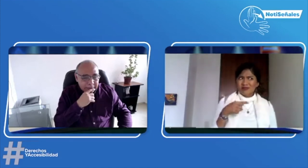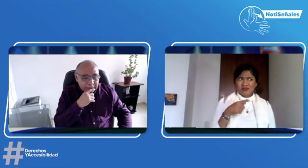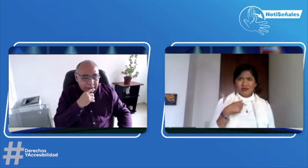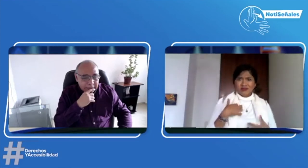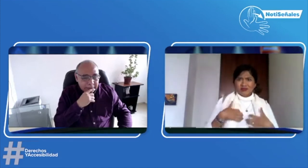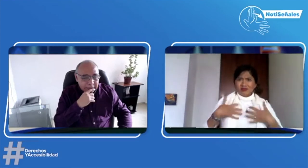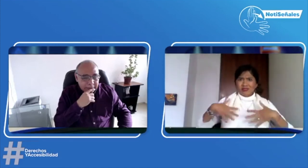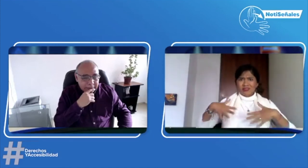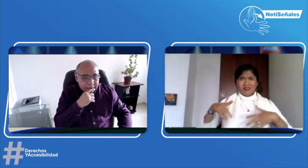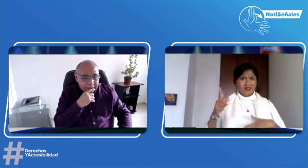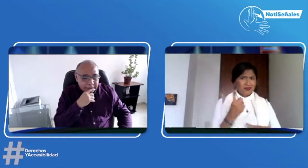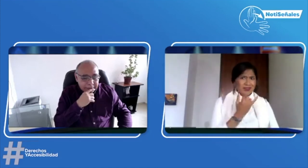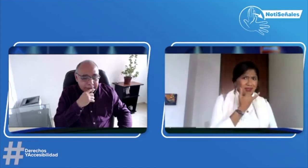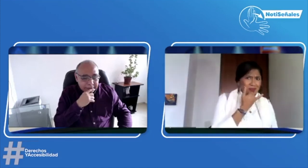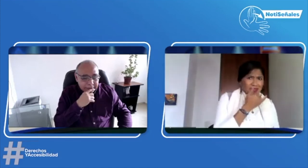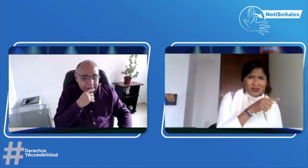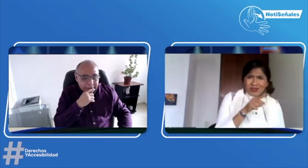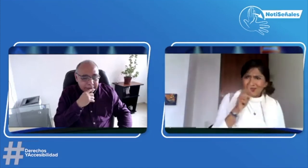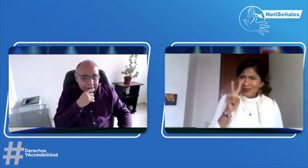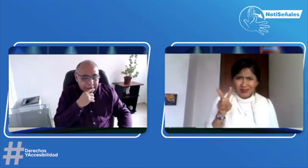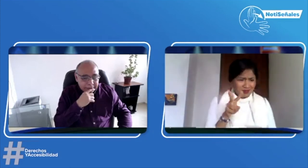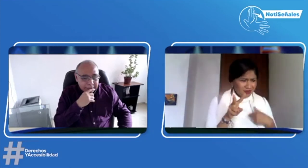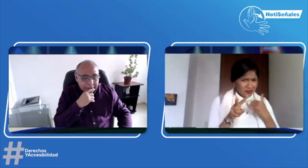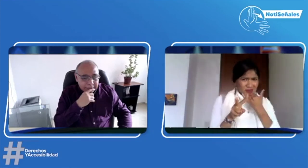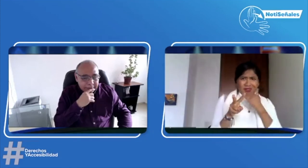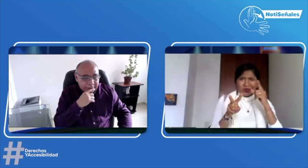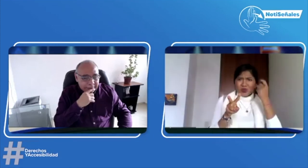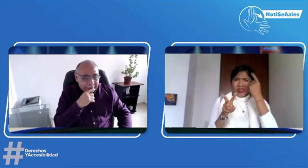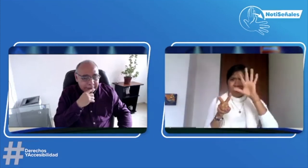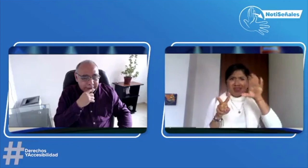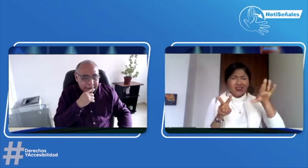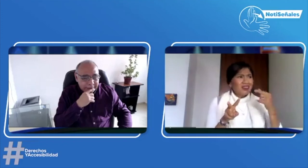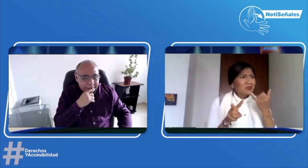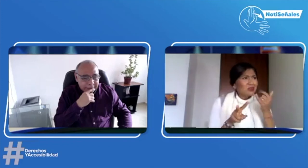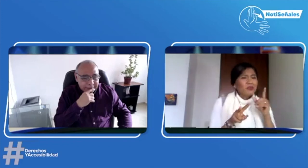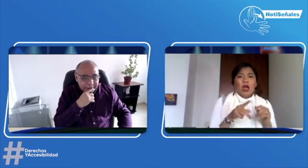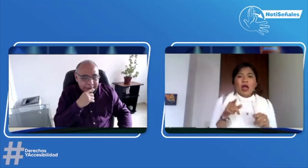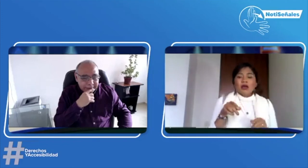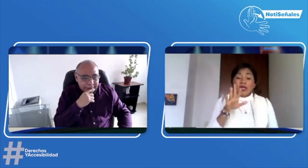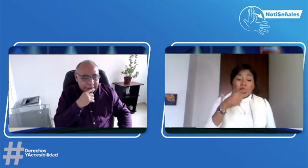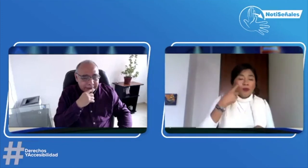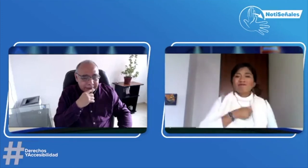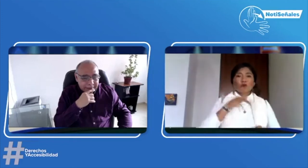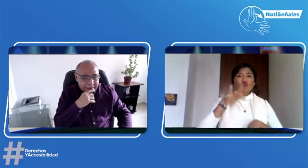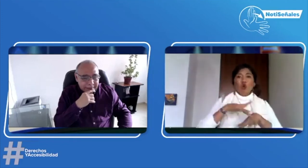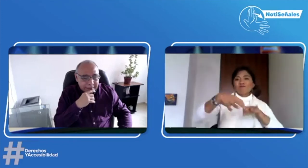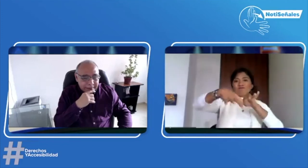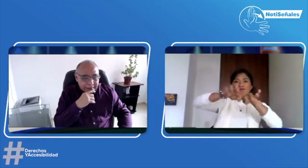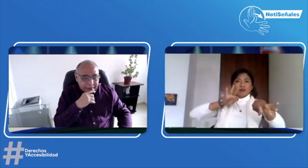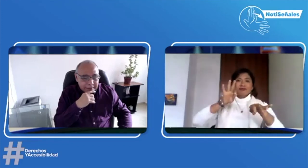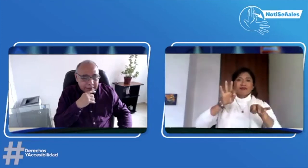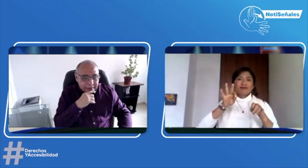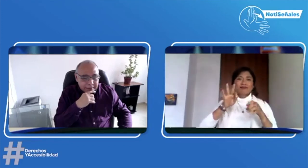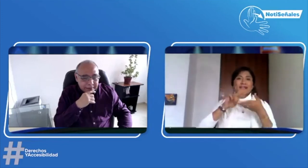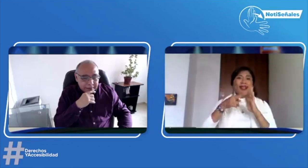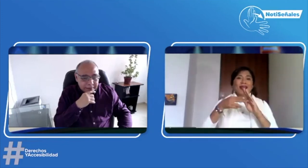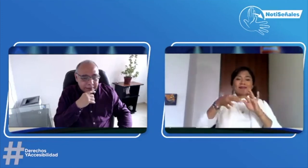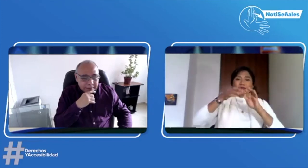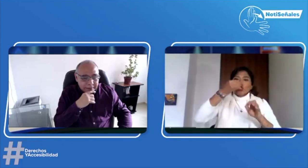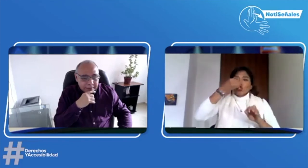y que era como el que estaba supervisando. Yo no sabía qué era lo que estaba haciendo. Yo no entendía. Entonces, me dijeron, no, va a tocar